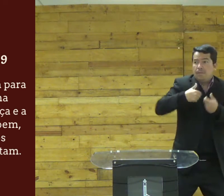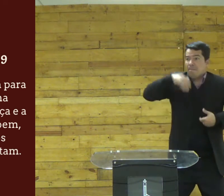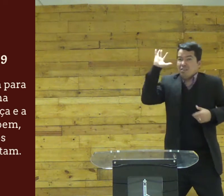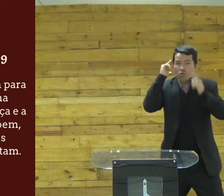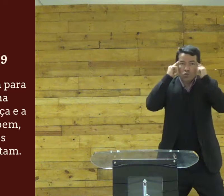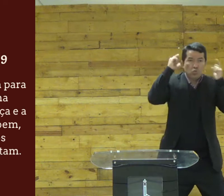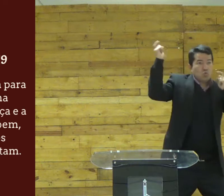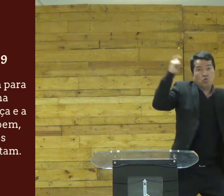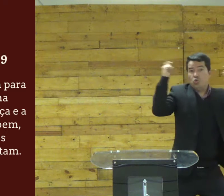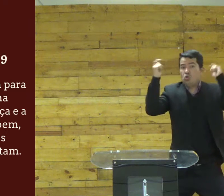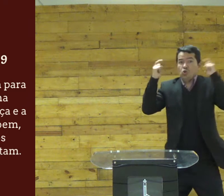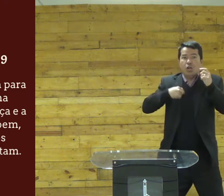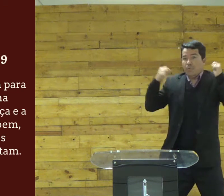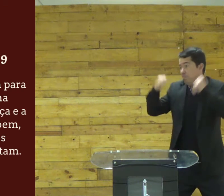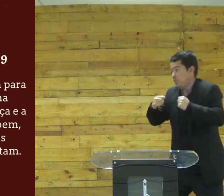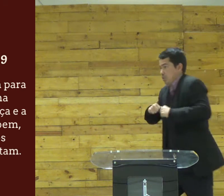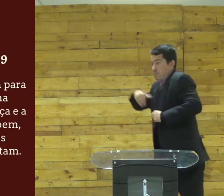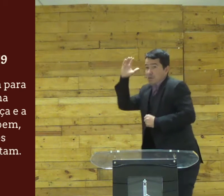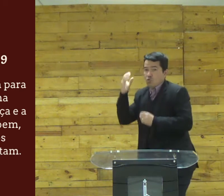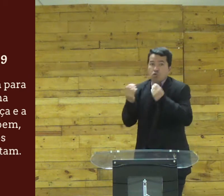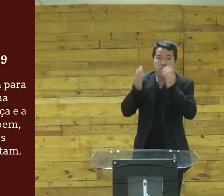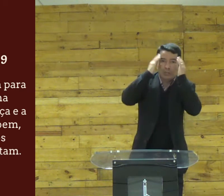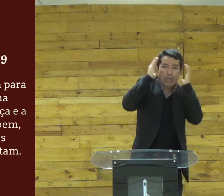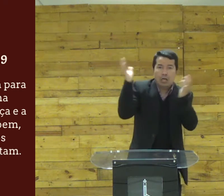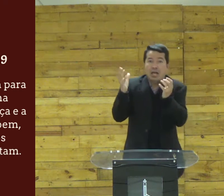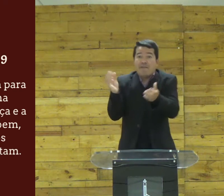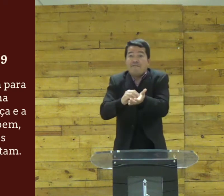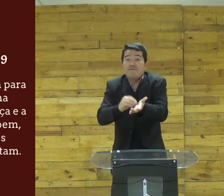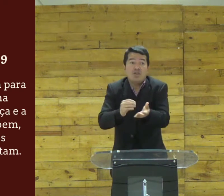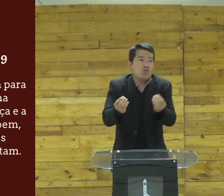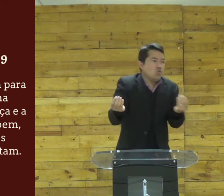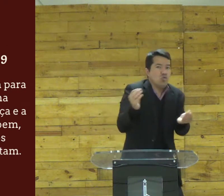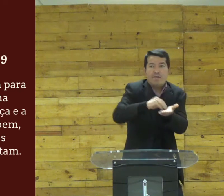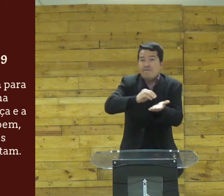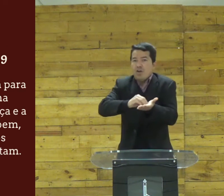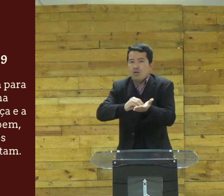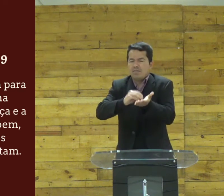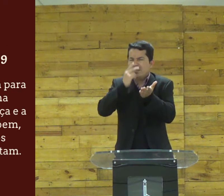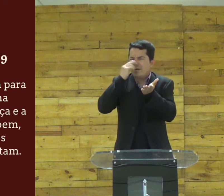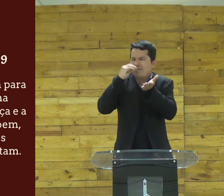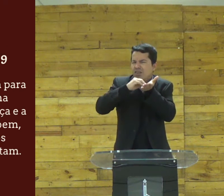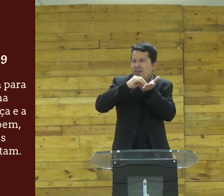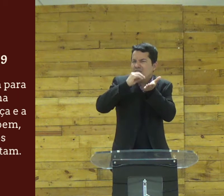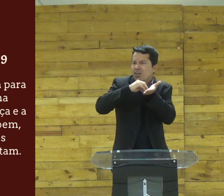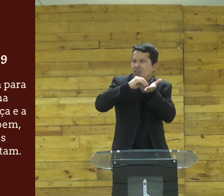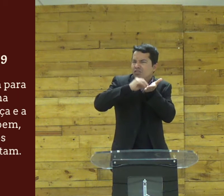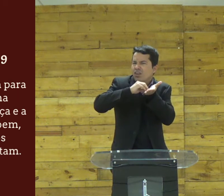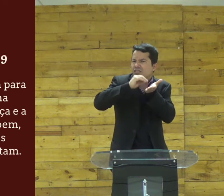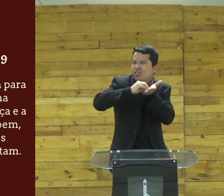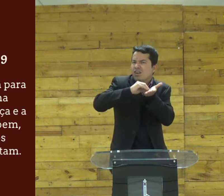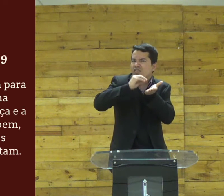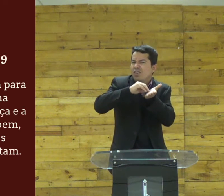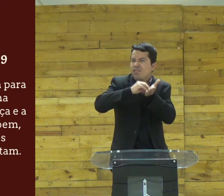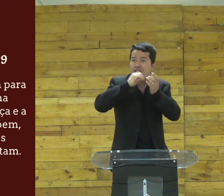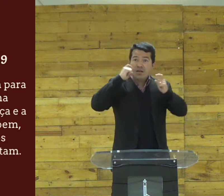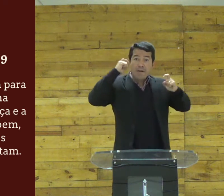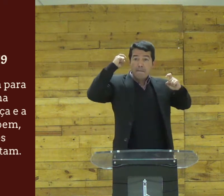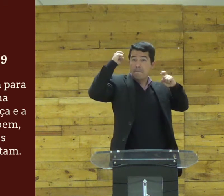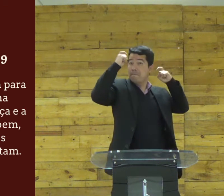aquilo e mais e penso e eu quero e eu vou e agora como é eu faço parece que sempre falta alguma coisa